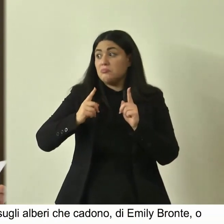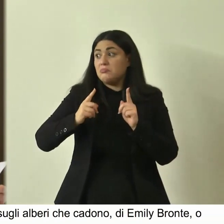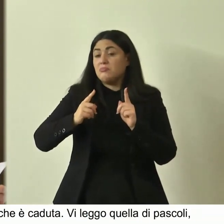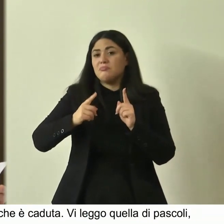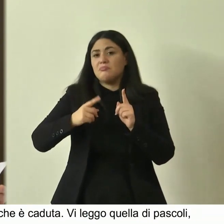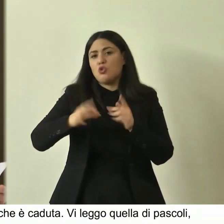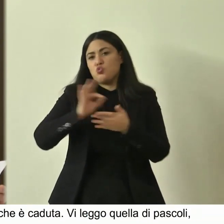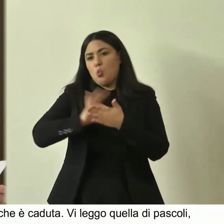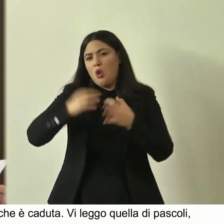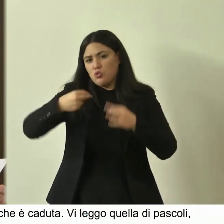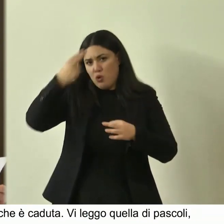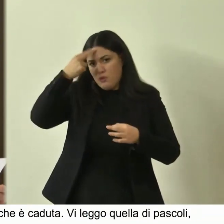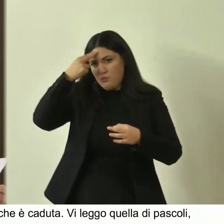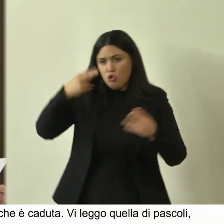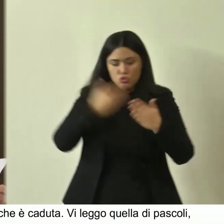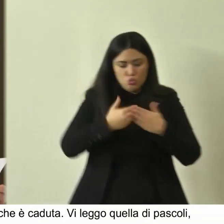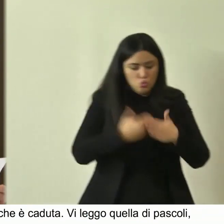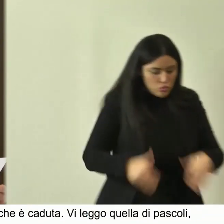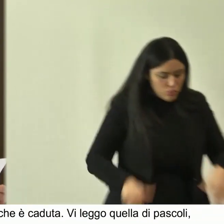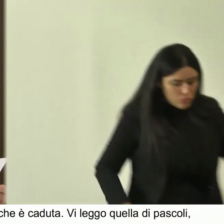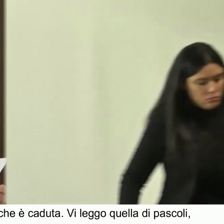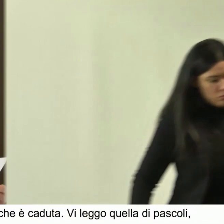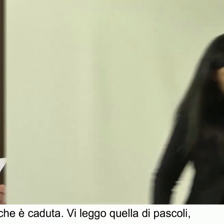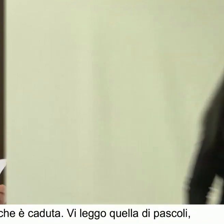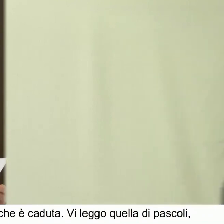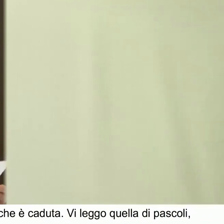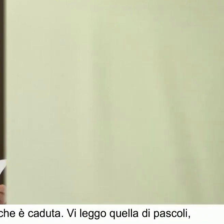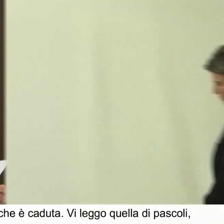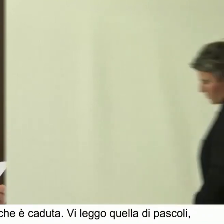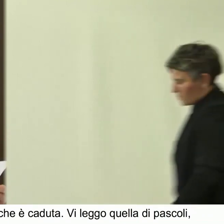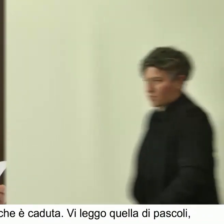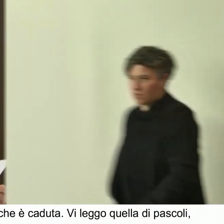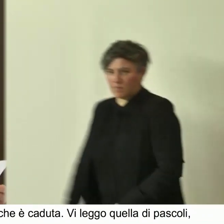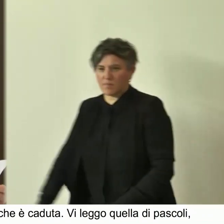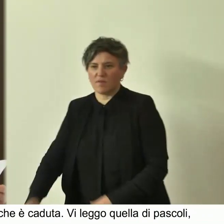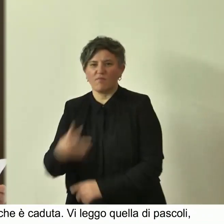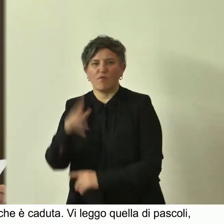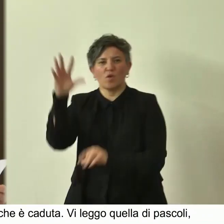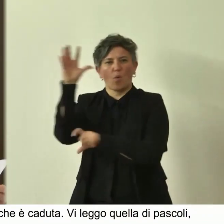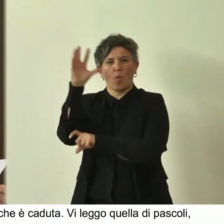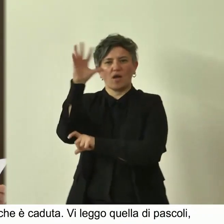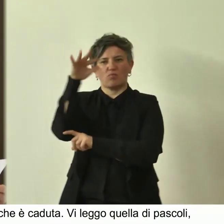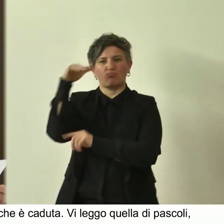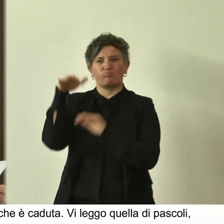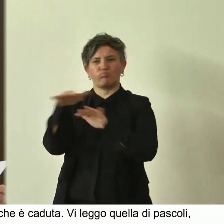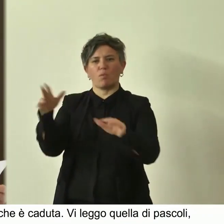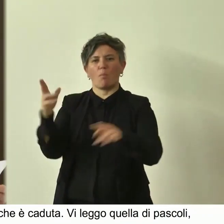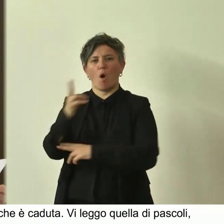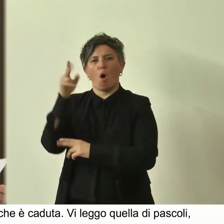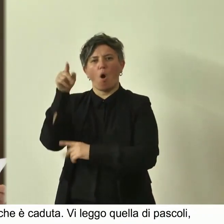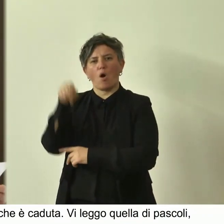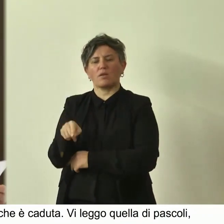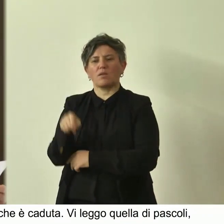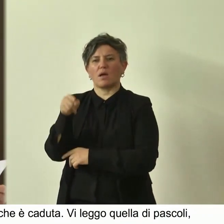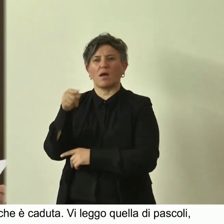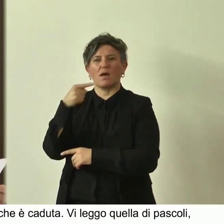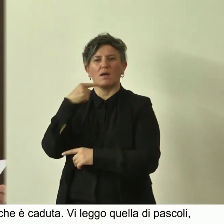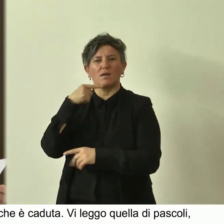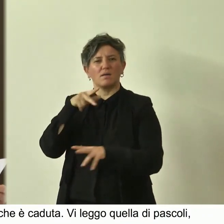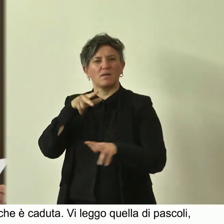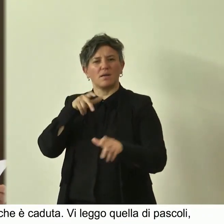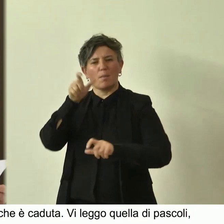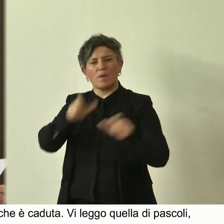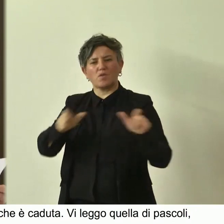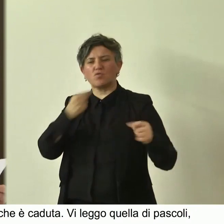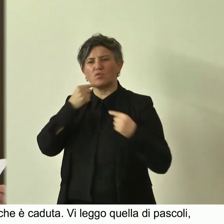memoria a scuola dove era l'ombra or se la quercia spande morta né più coi turbini tenzona la